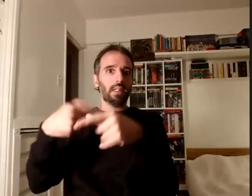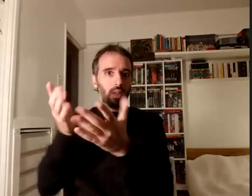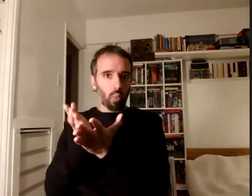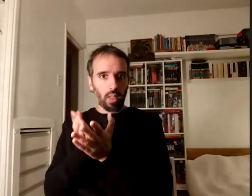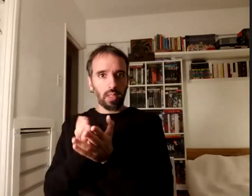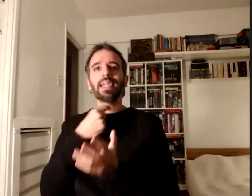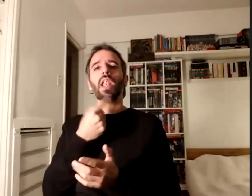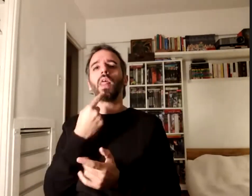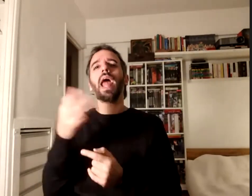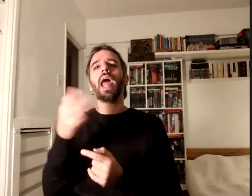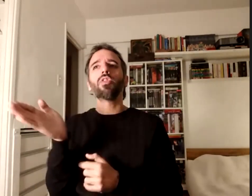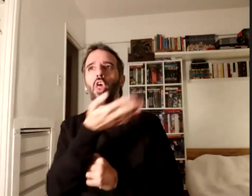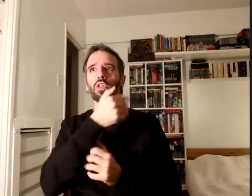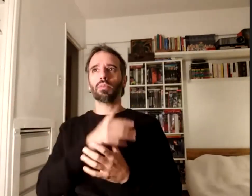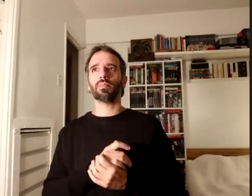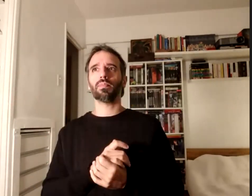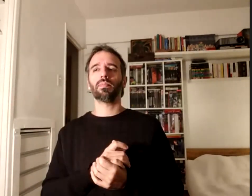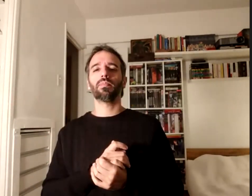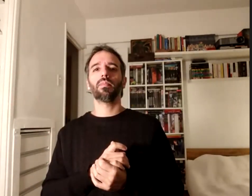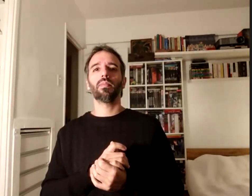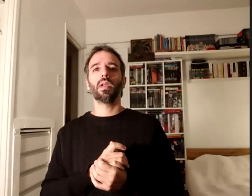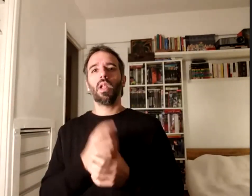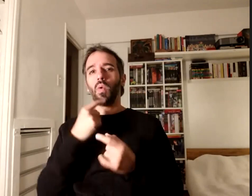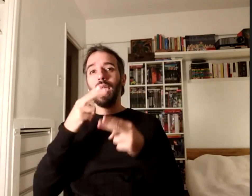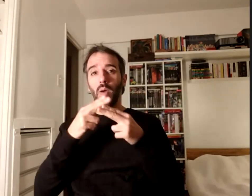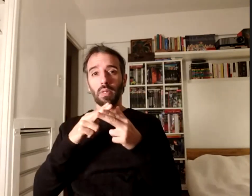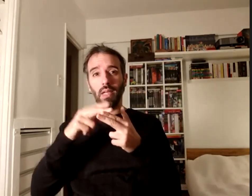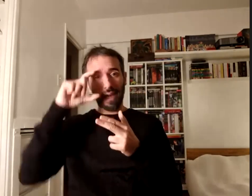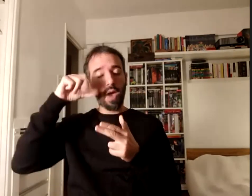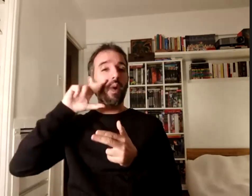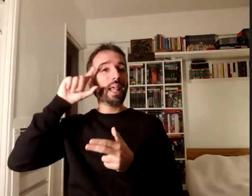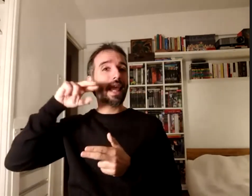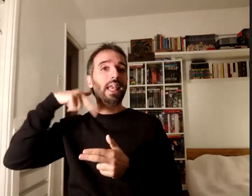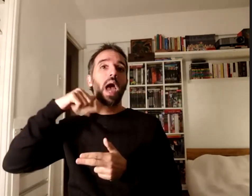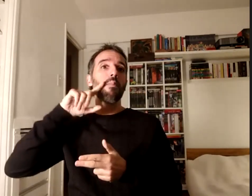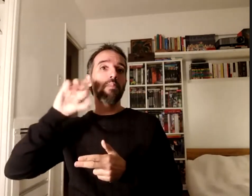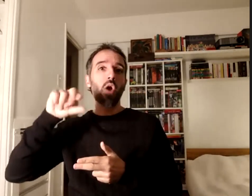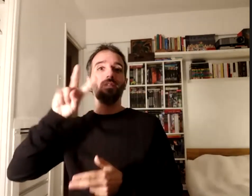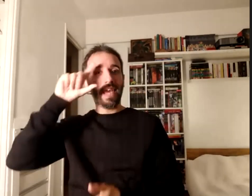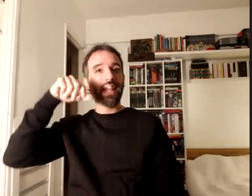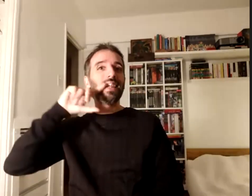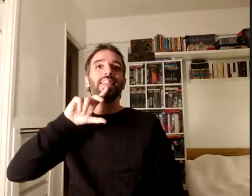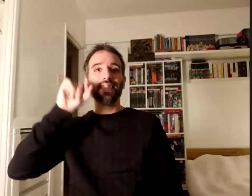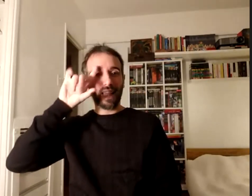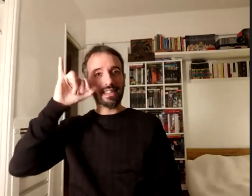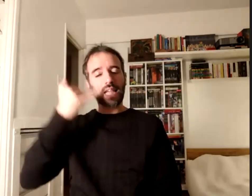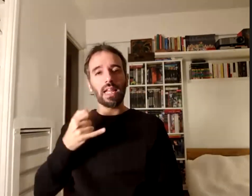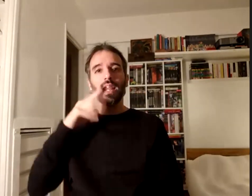así que les voy a nombrar Eugenia Napios Gladys Benítez Yanina Boria Guadalupe Calabrese